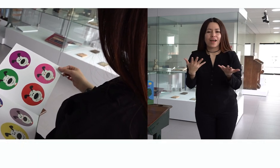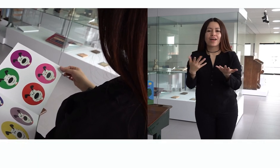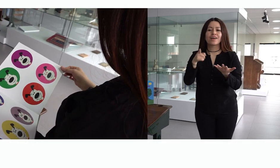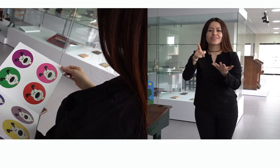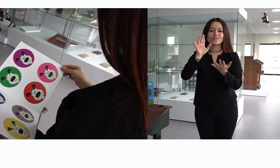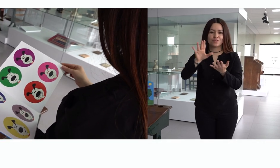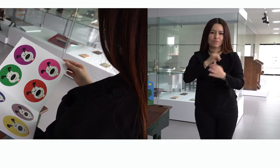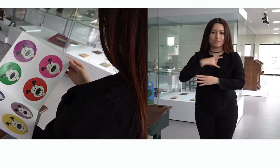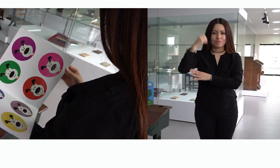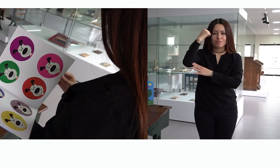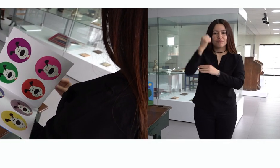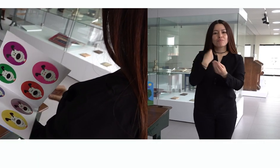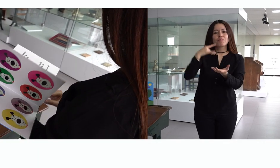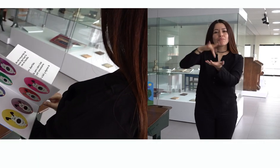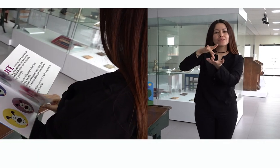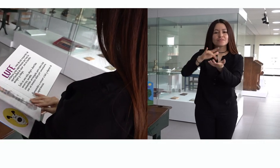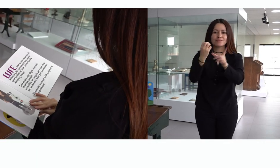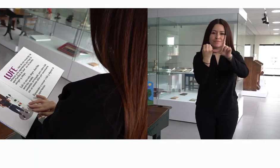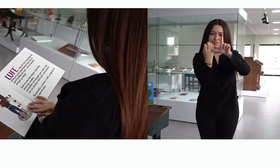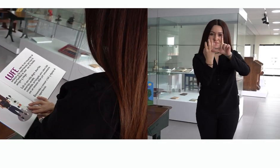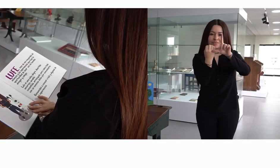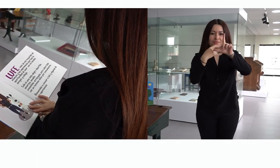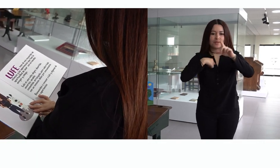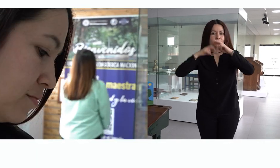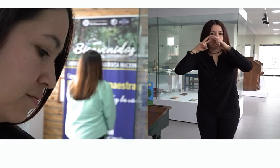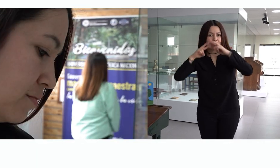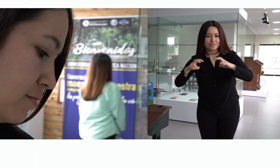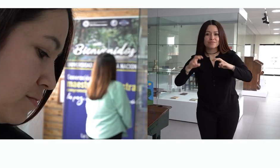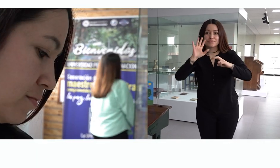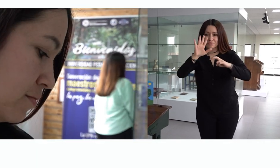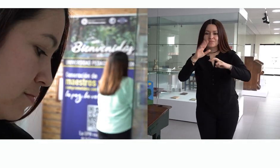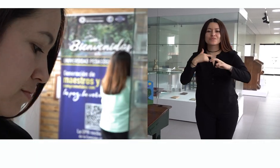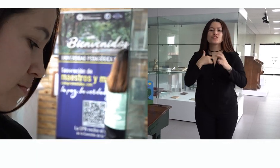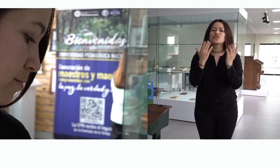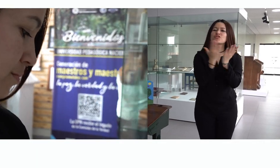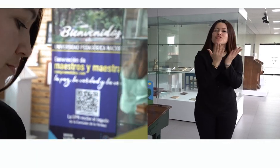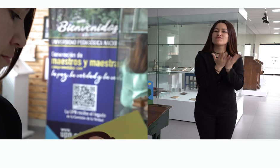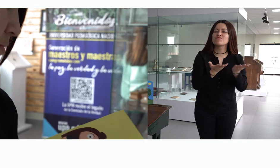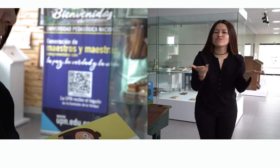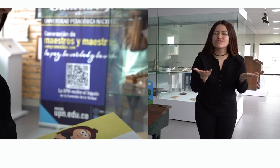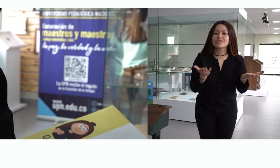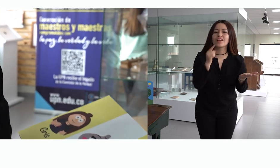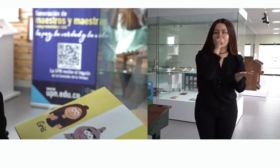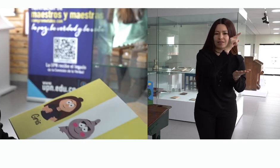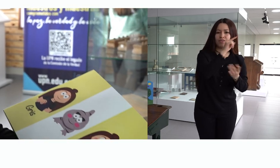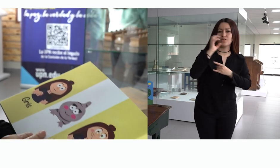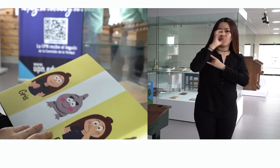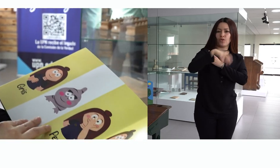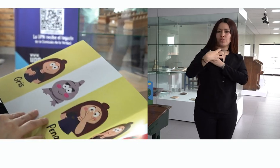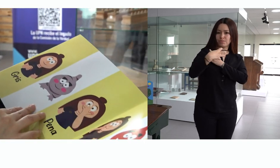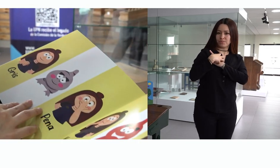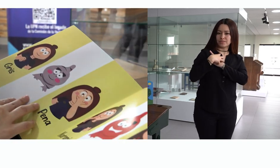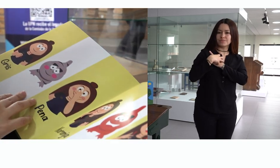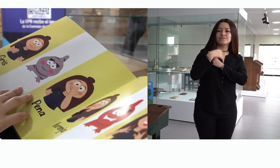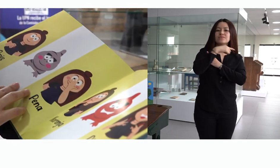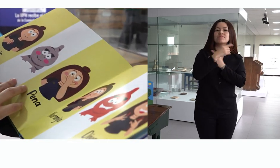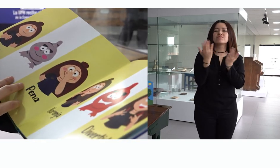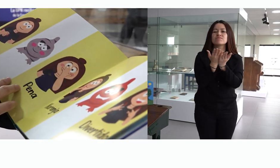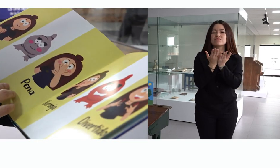de la educación de la persona sorda presentando mi proyecto de investigación. Soy licenciada de artes plásticas de la Universidad